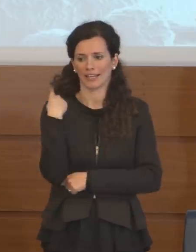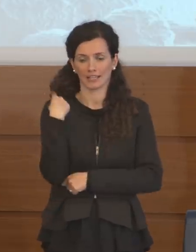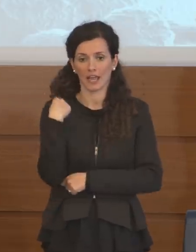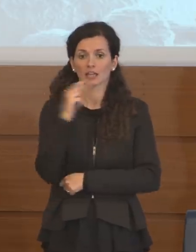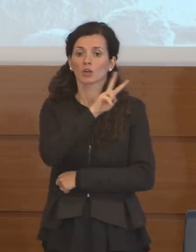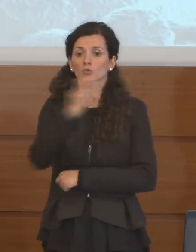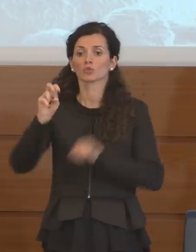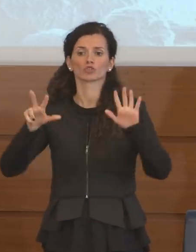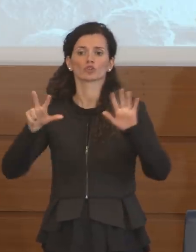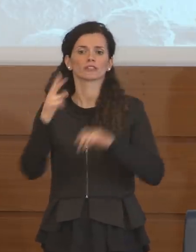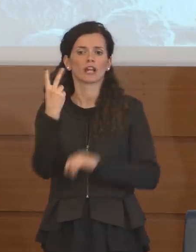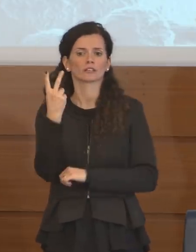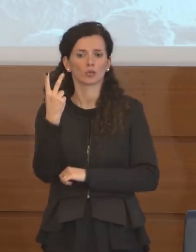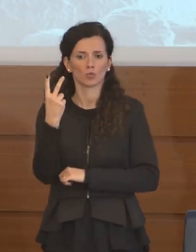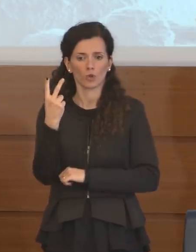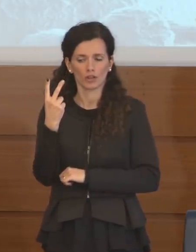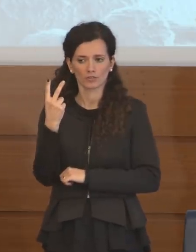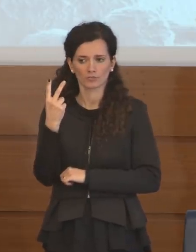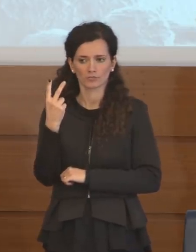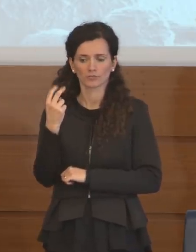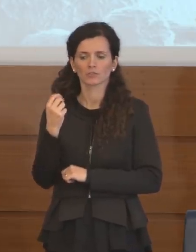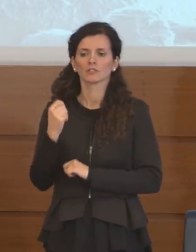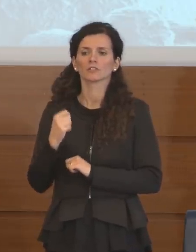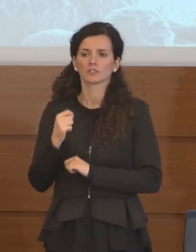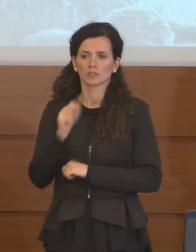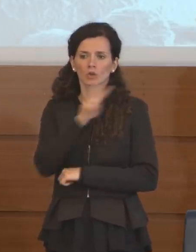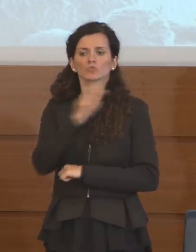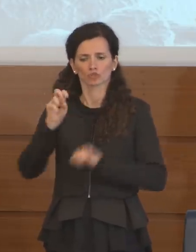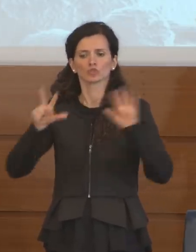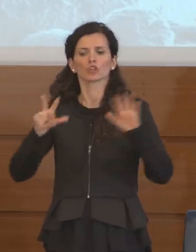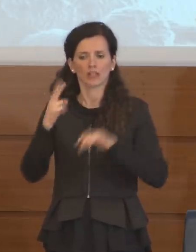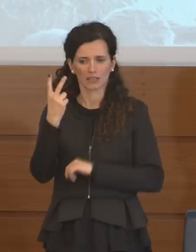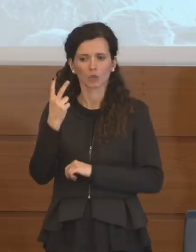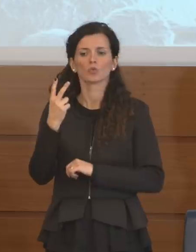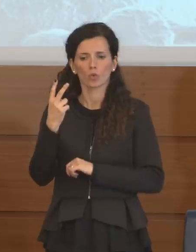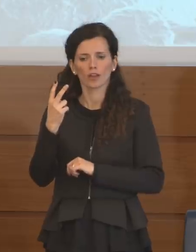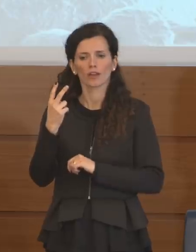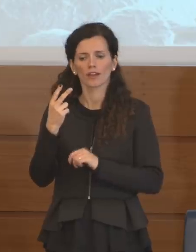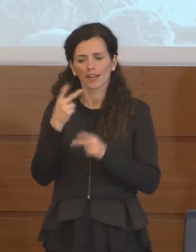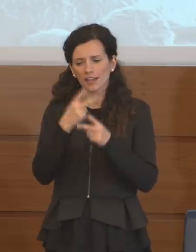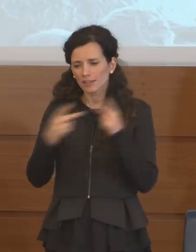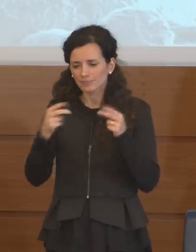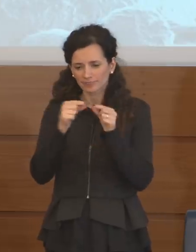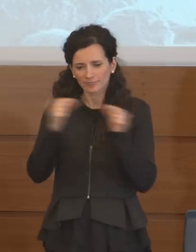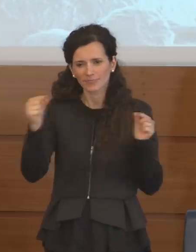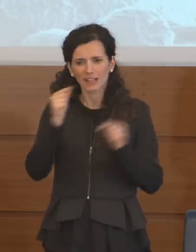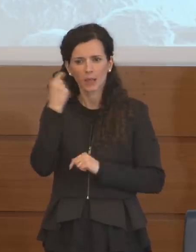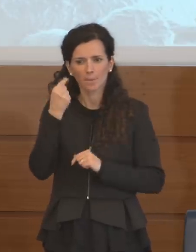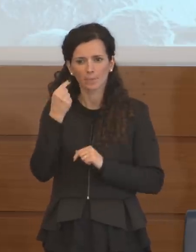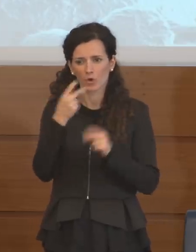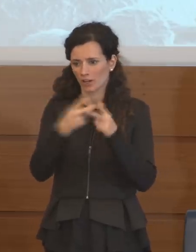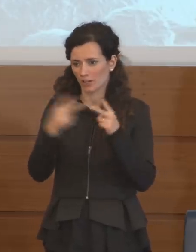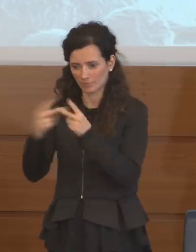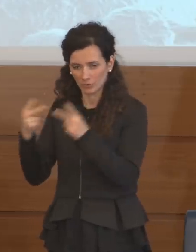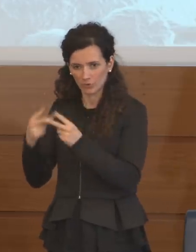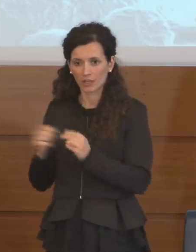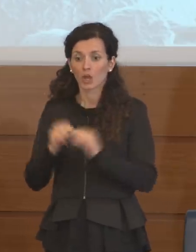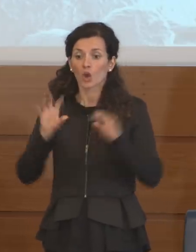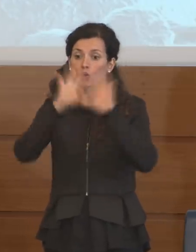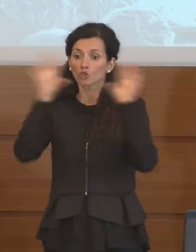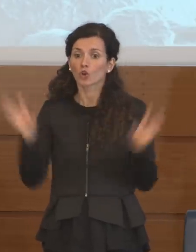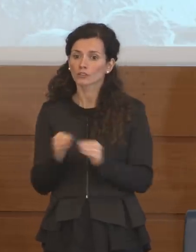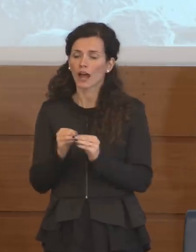sono 282 sui 282 campioni che sono stati analizzati. In totale